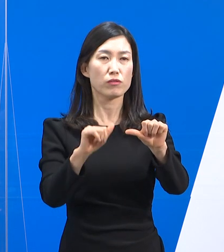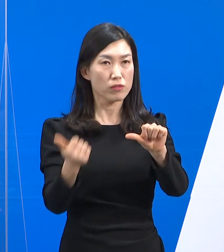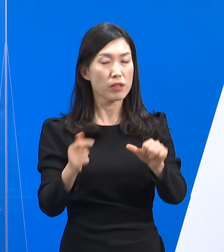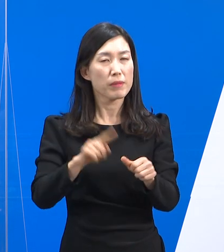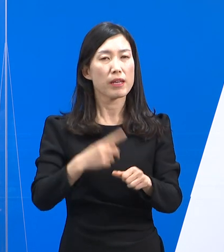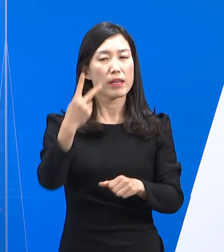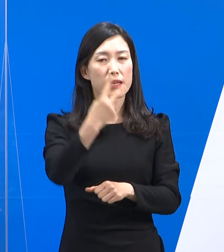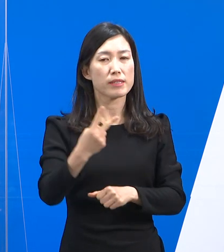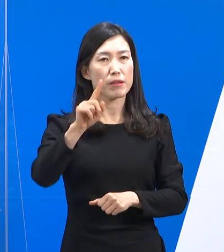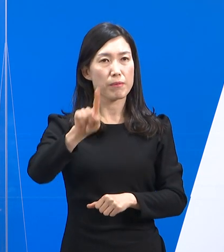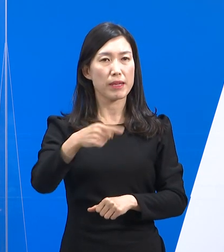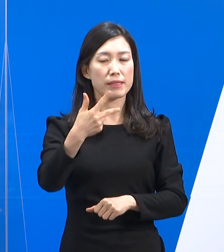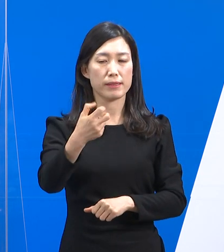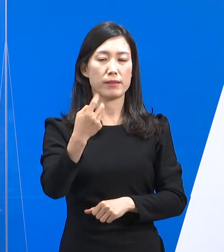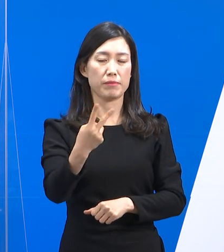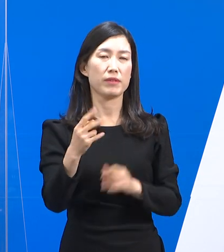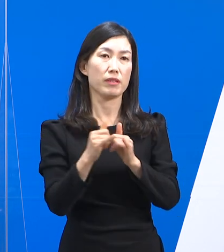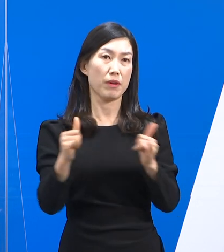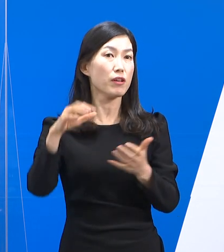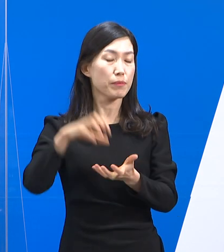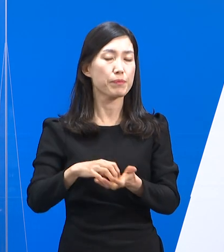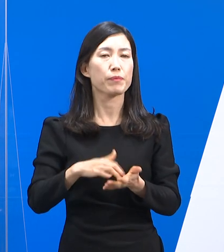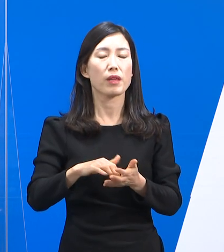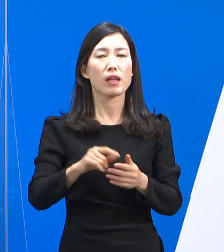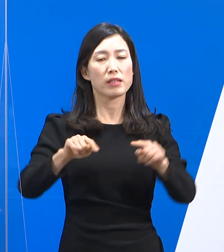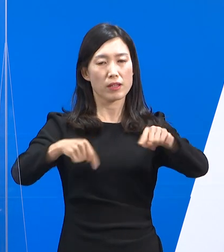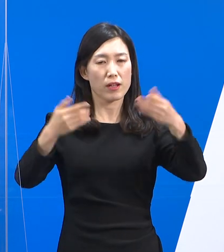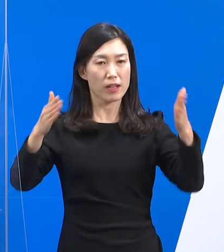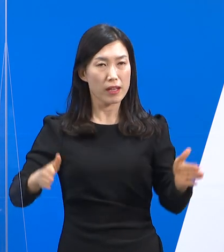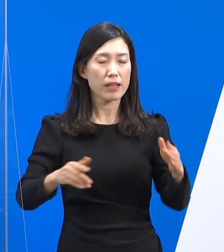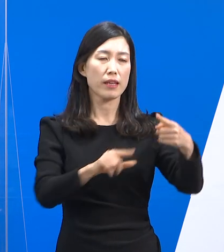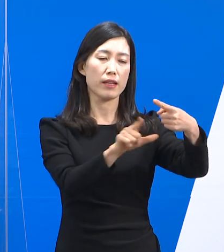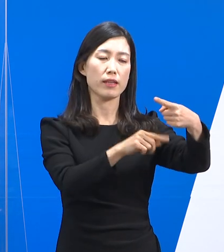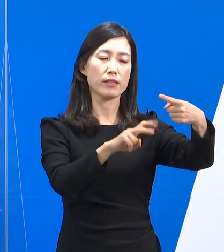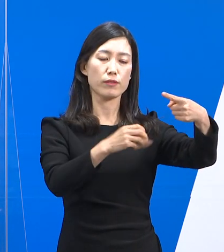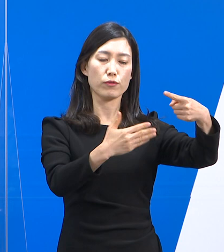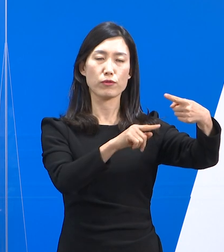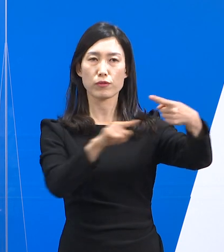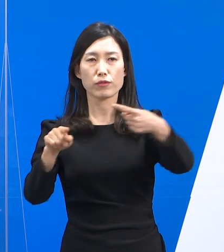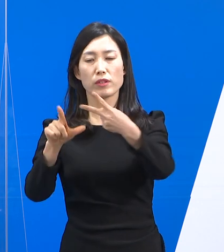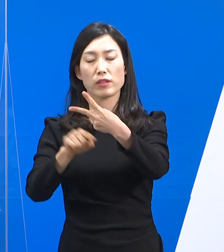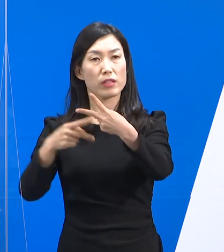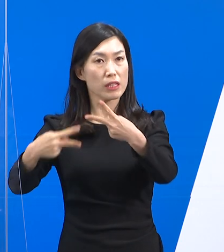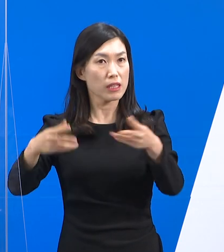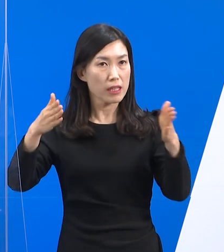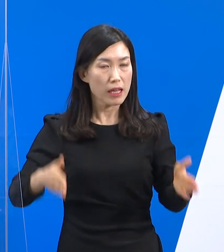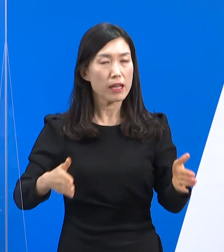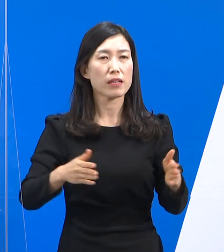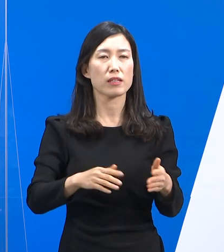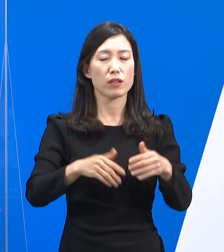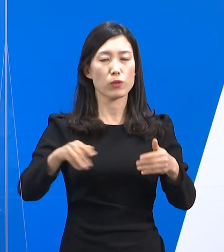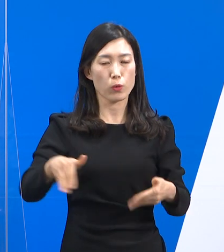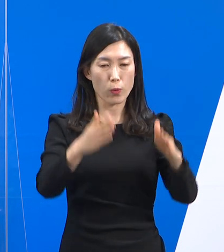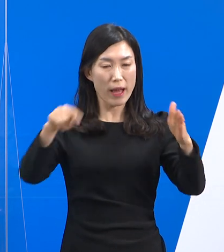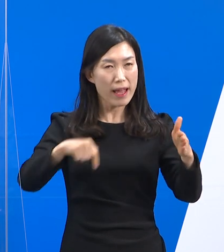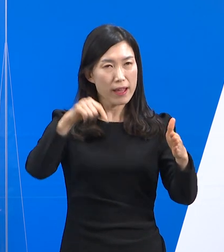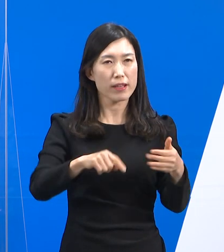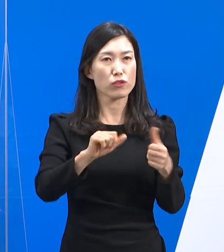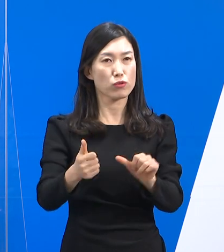2172명입니다. 설 연휴기간인 1월 29일부터 2월 2일까지 발생한 도내